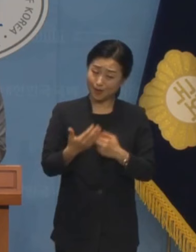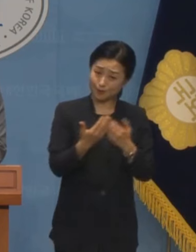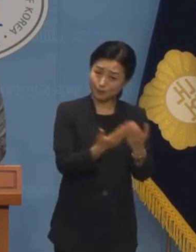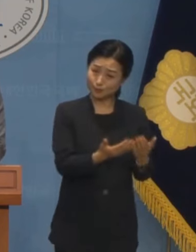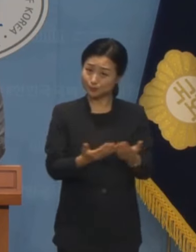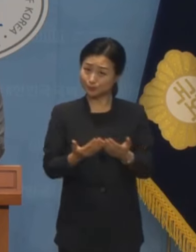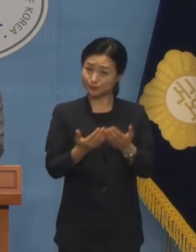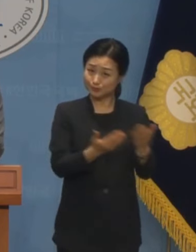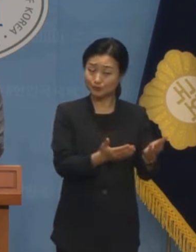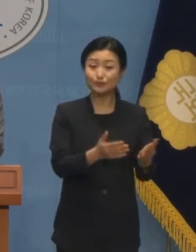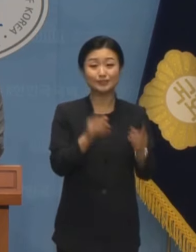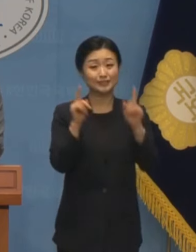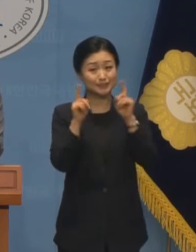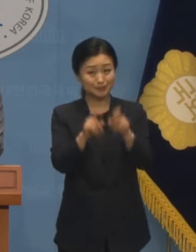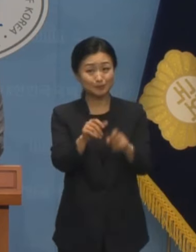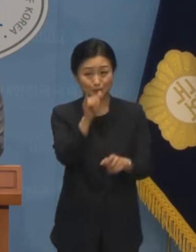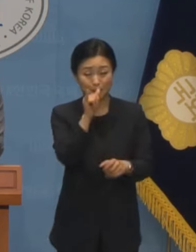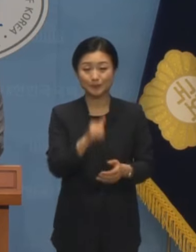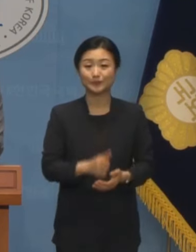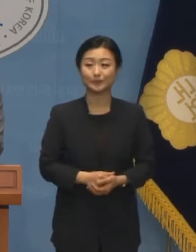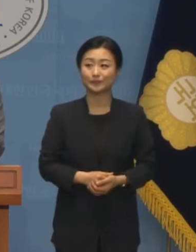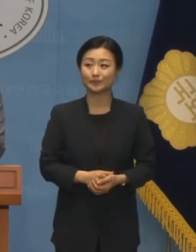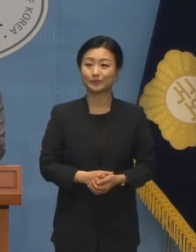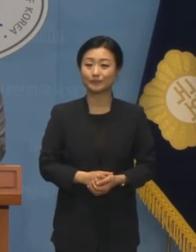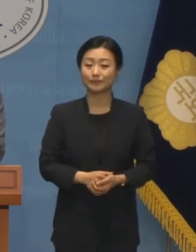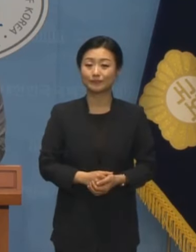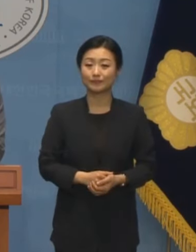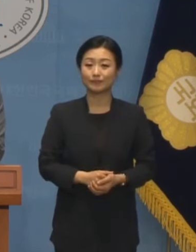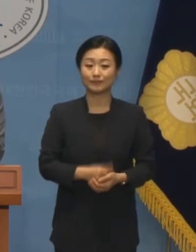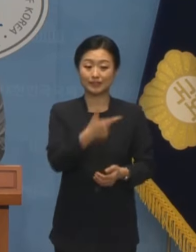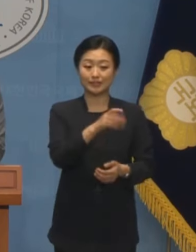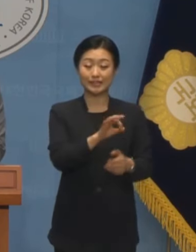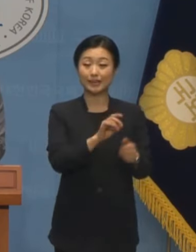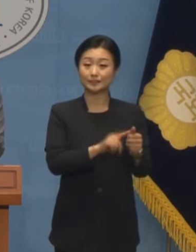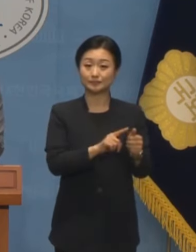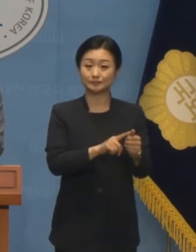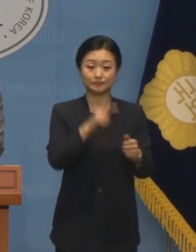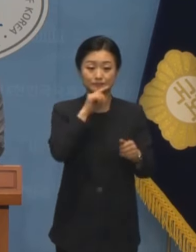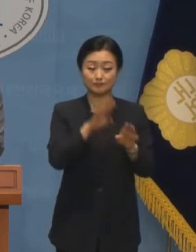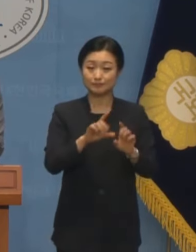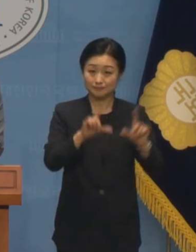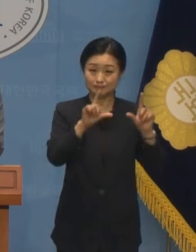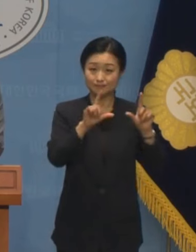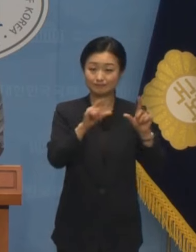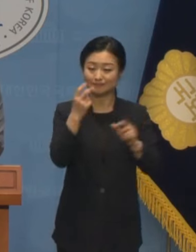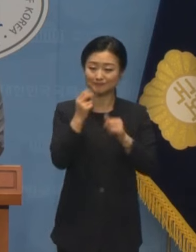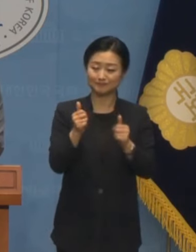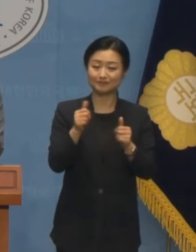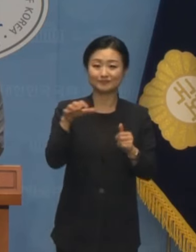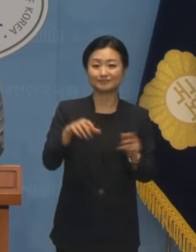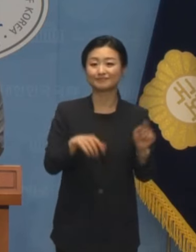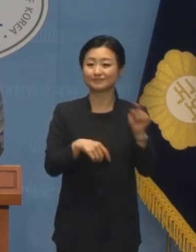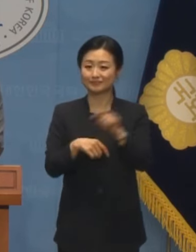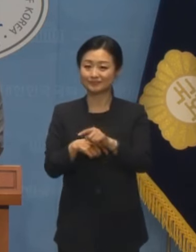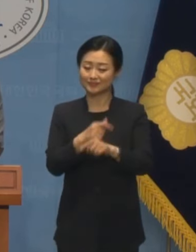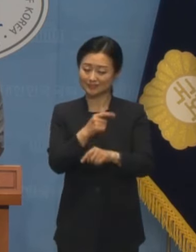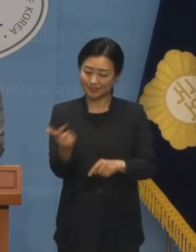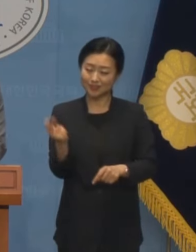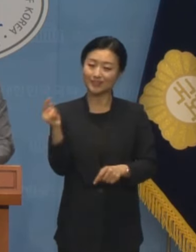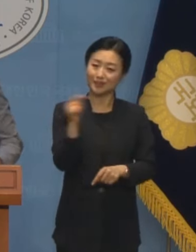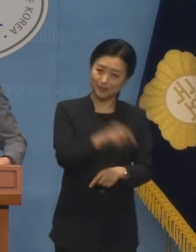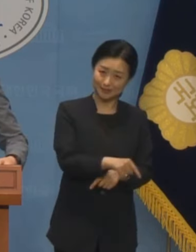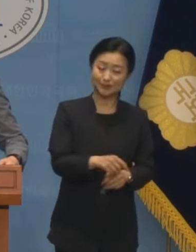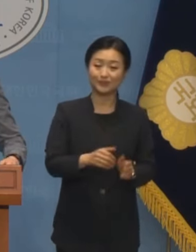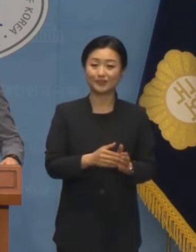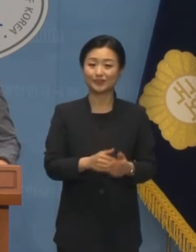입증하는 기록이라 할 수 있습니다 장시호씨는 당시 일요일에도 출정을 나가 저녁이 되어 돌아왔다는